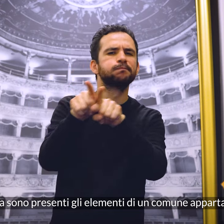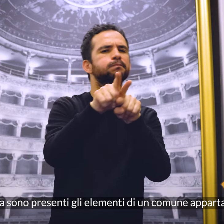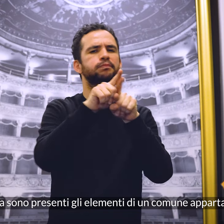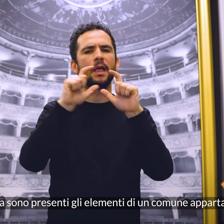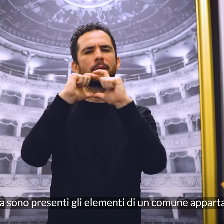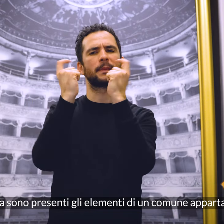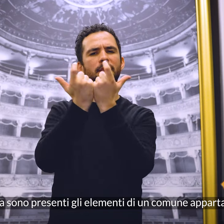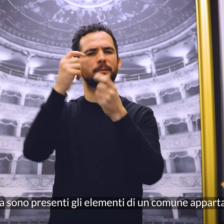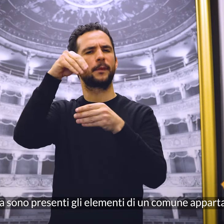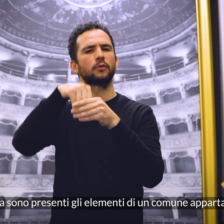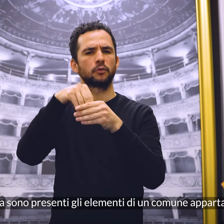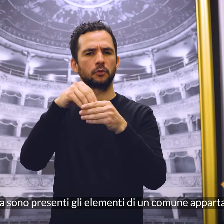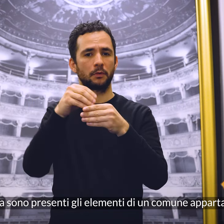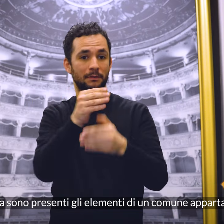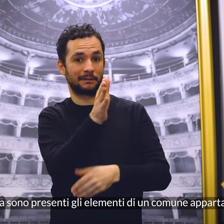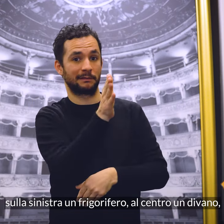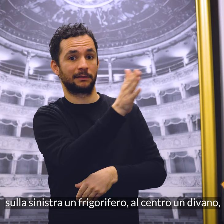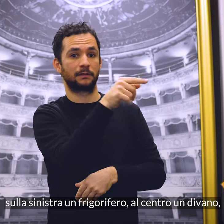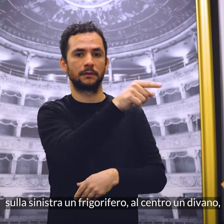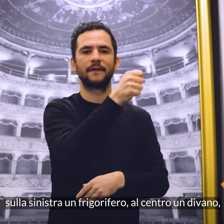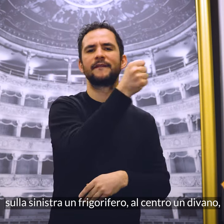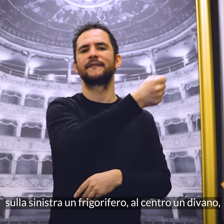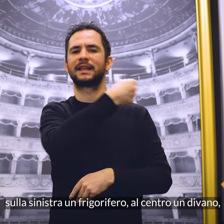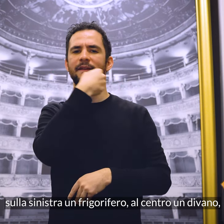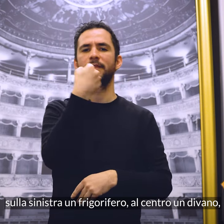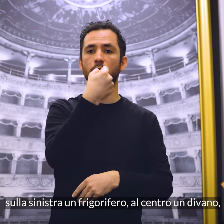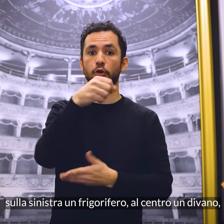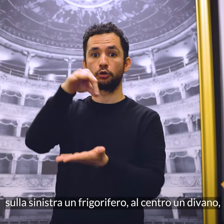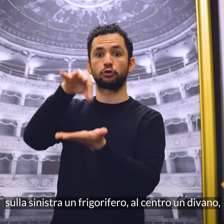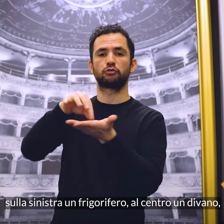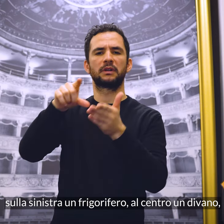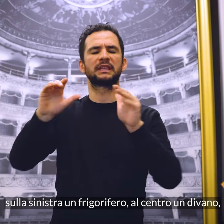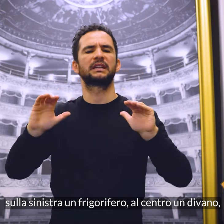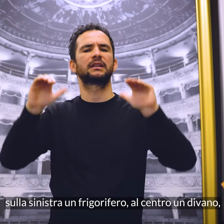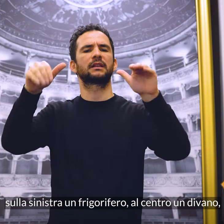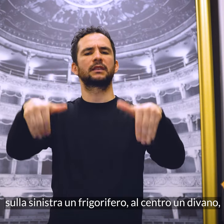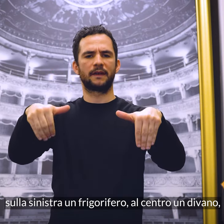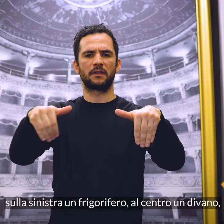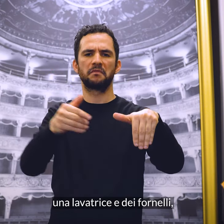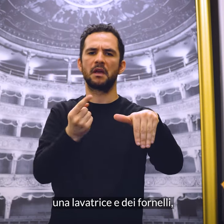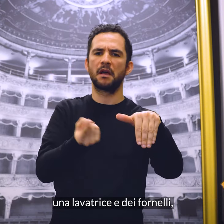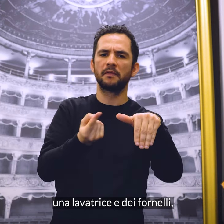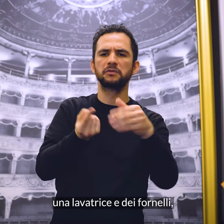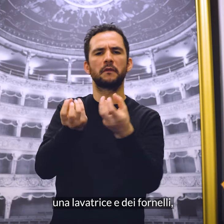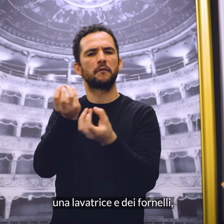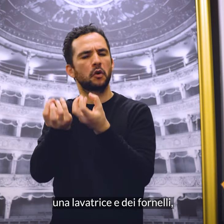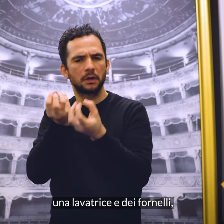elementi di un comune appartamento. Sulla sinistra un frigorifero, al centro un divano, una lavatrice e dei